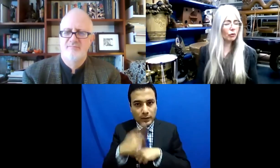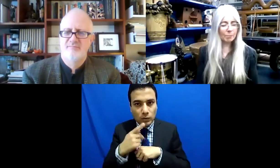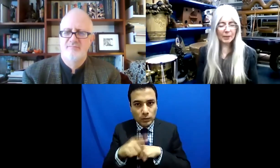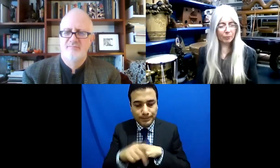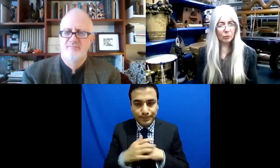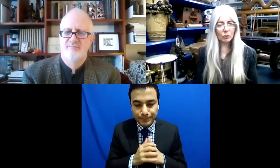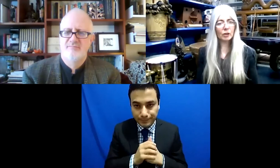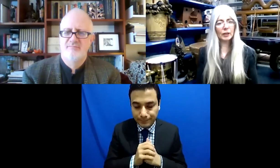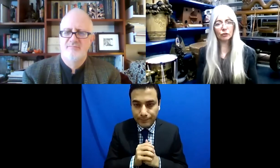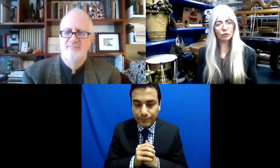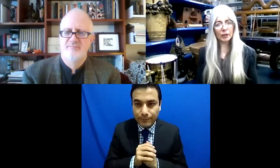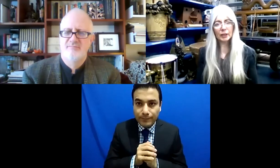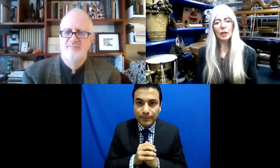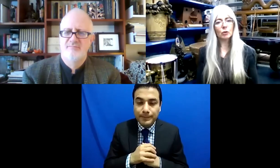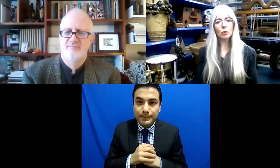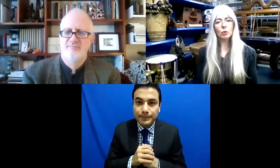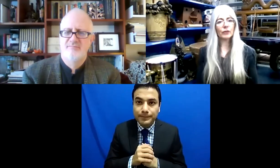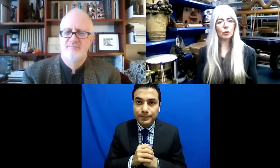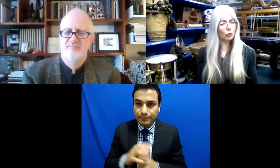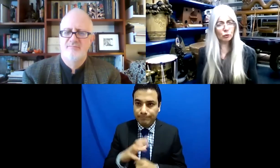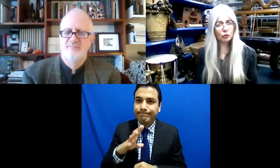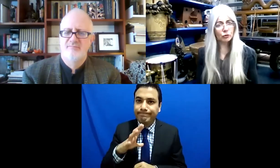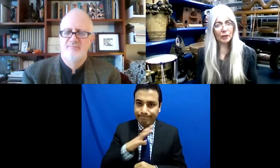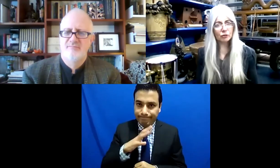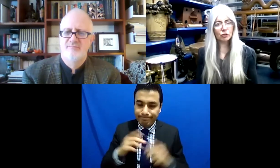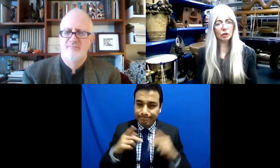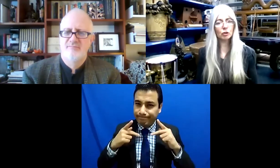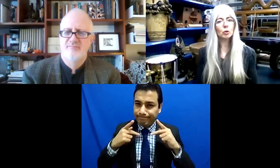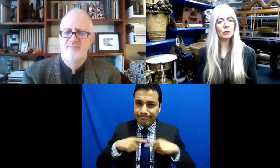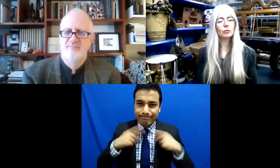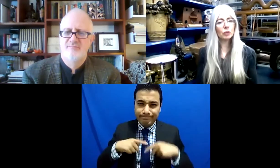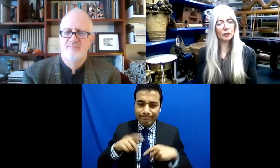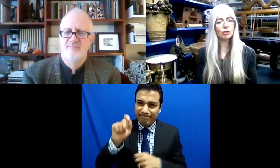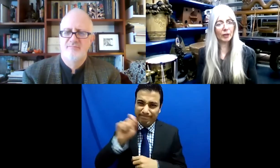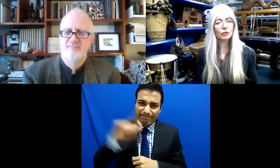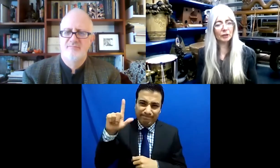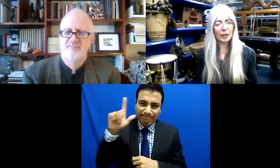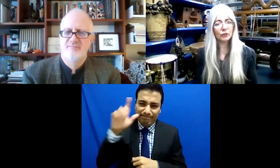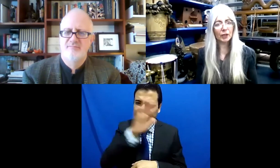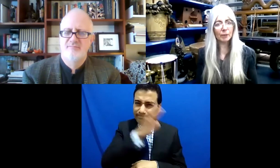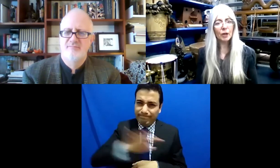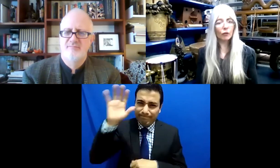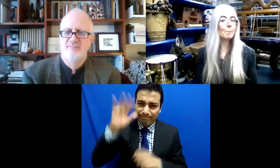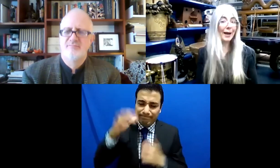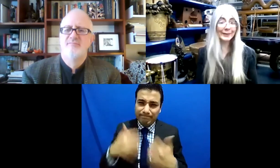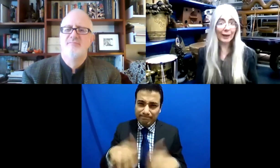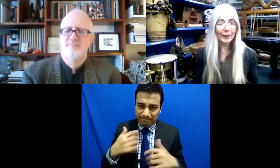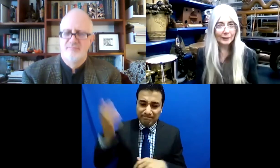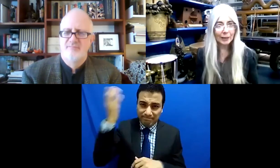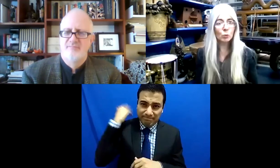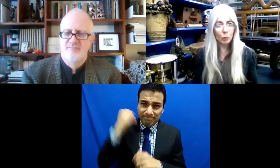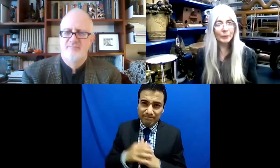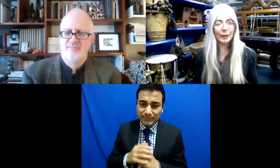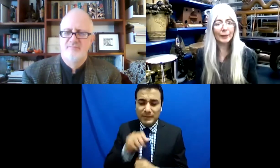Y hemos visto que personas extraordinarias en la historia que han enfrentado grandes